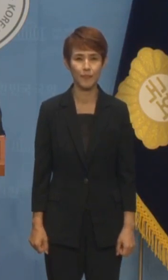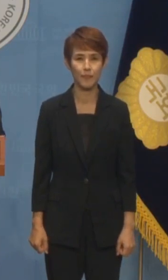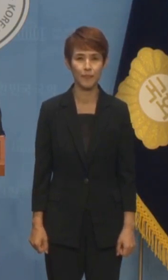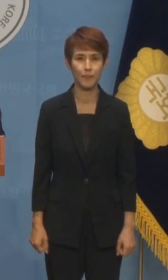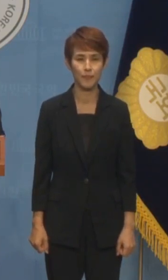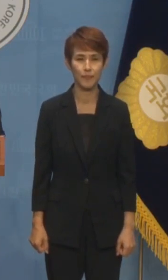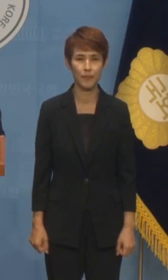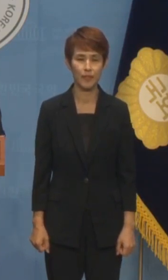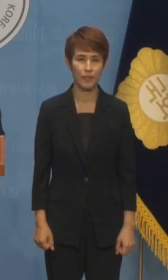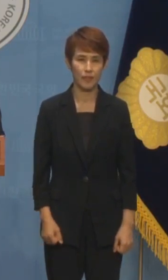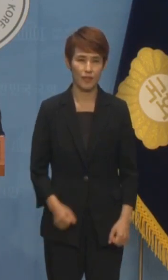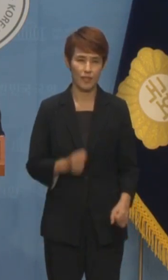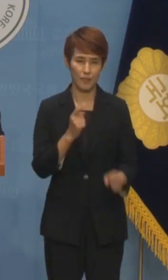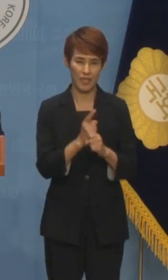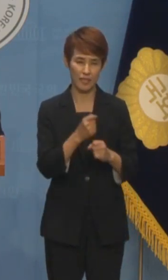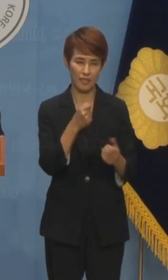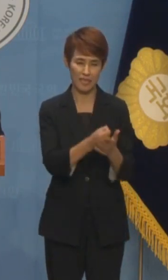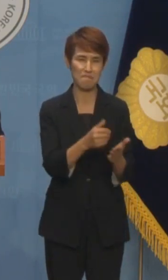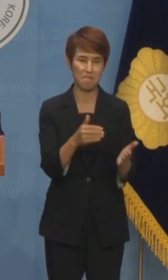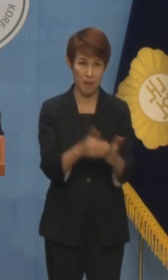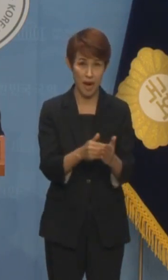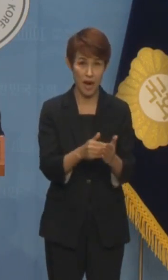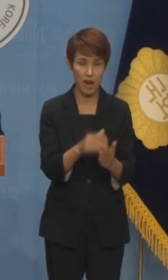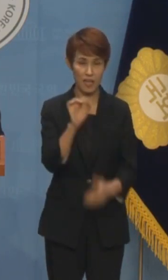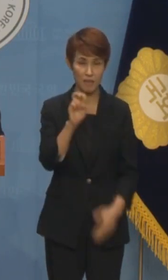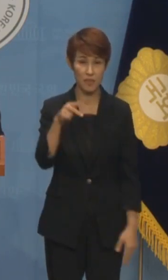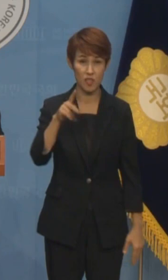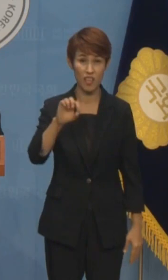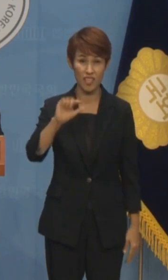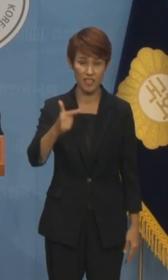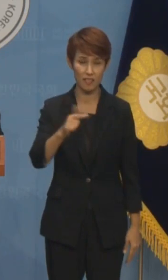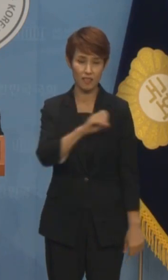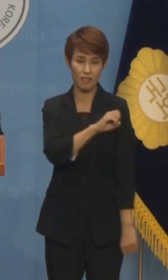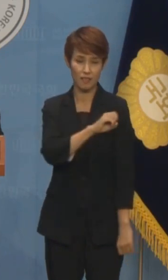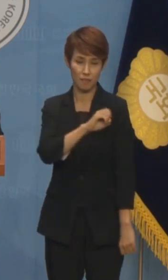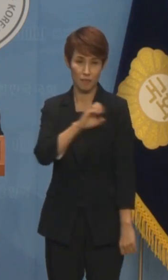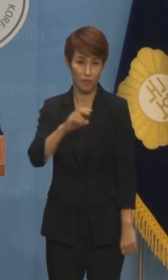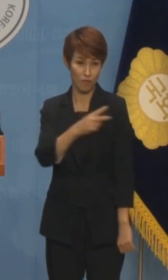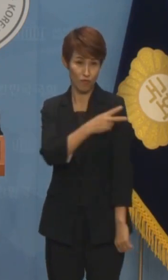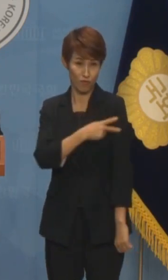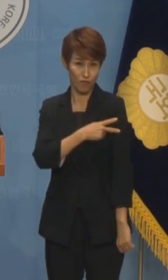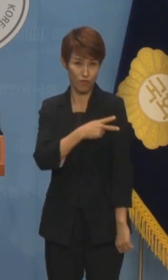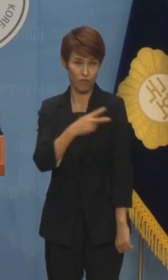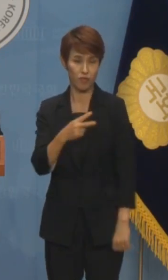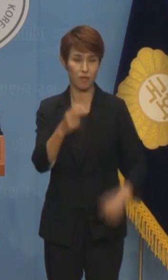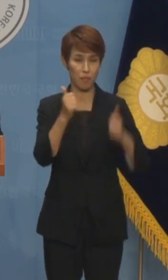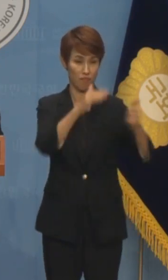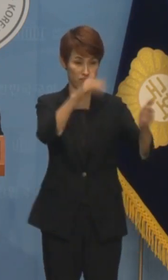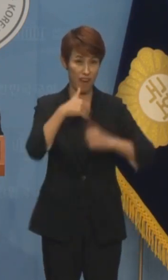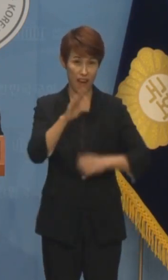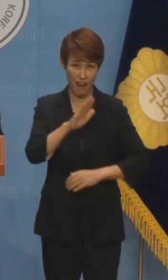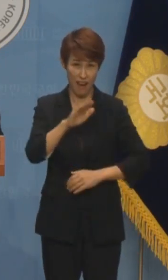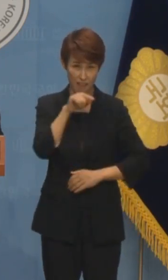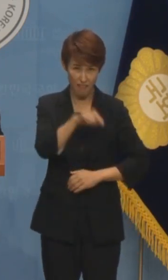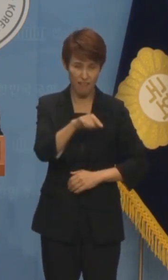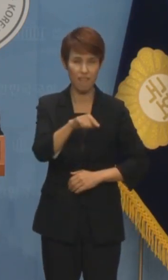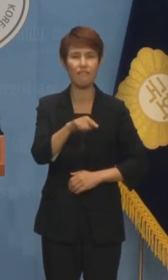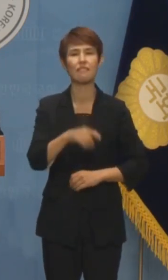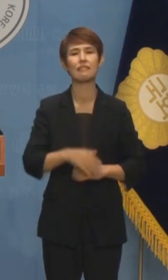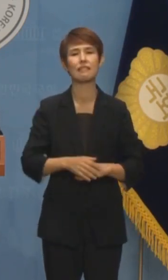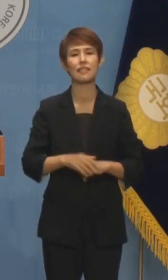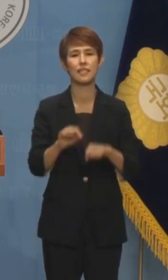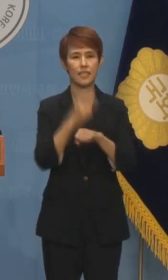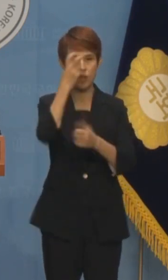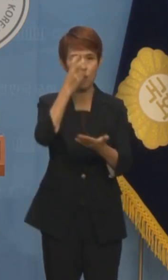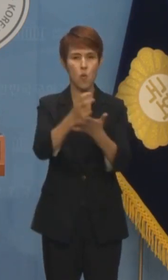답정러식 임성근 전 사단장 불송치 결정은 특검의 당위성을 선명하게 보여줄